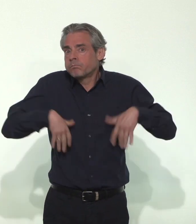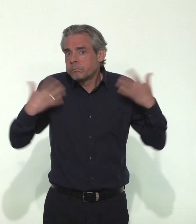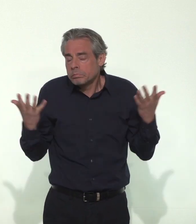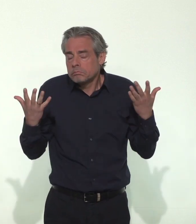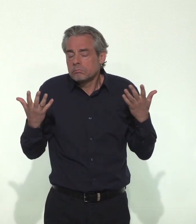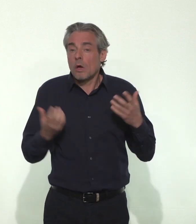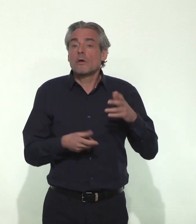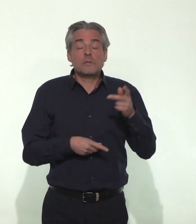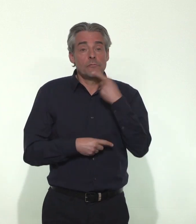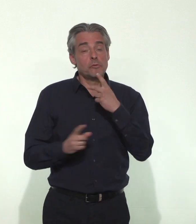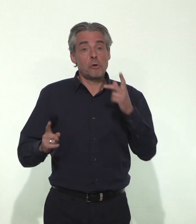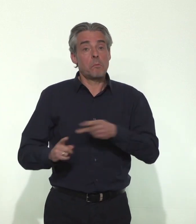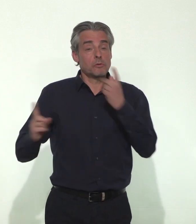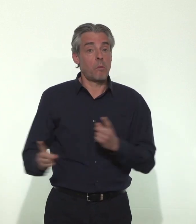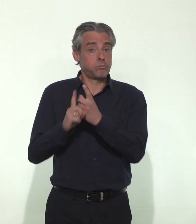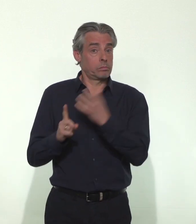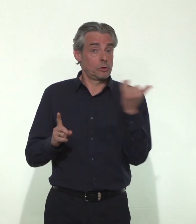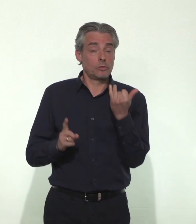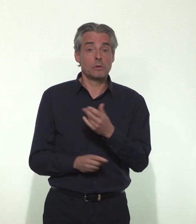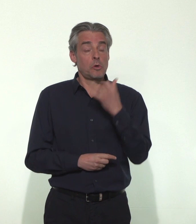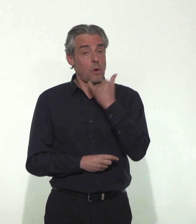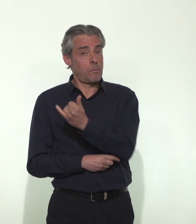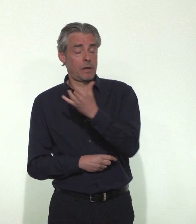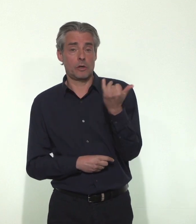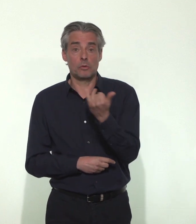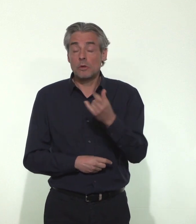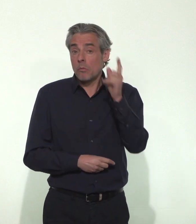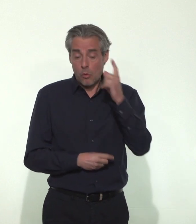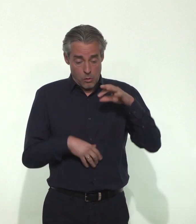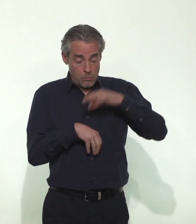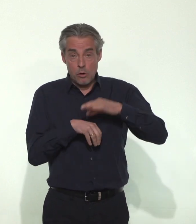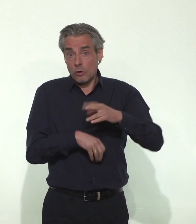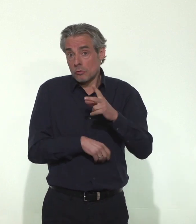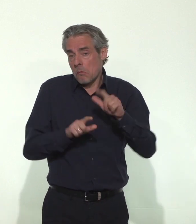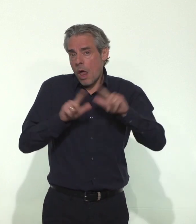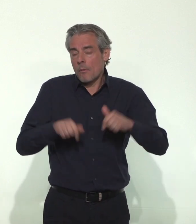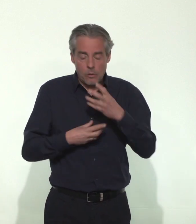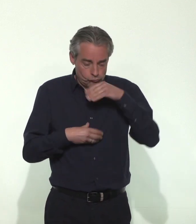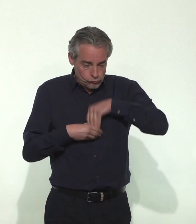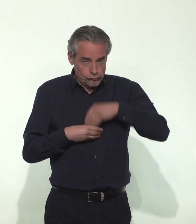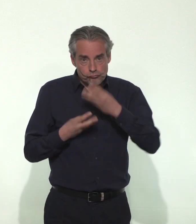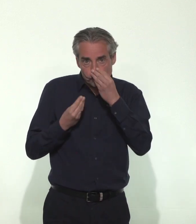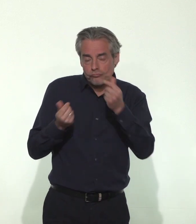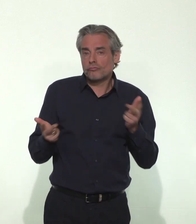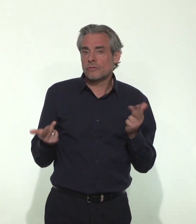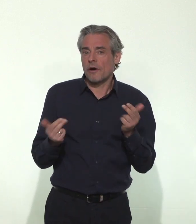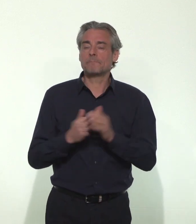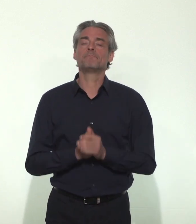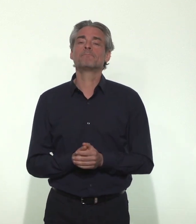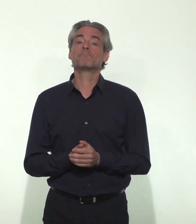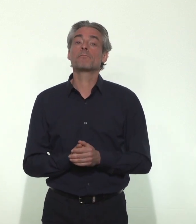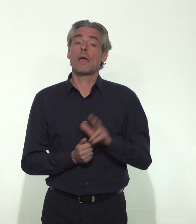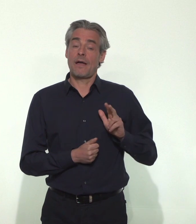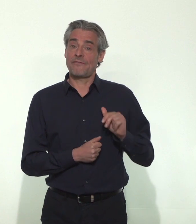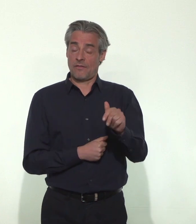sans doute ne consultent même pas et n'appellent pas leur médecin traitant en présence de ces symptômes très classiques. Nous aurons